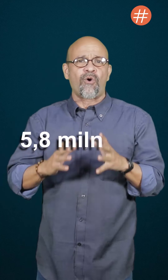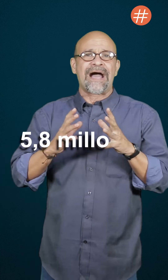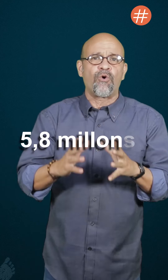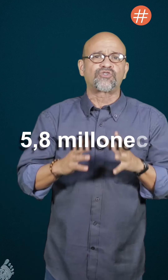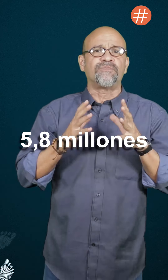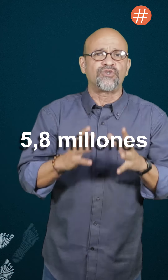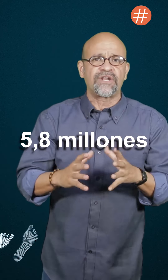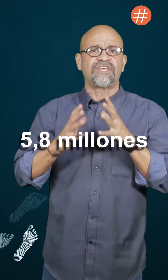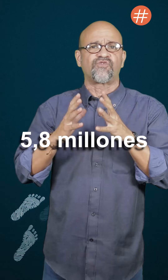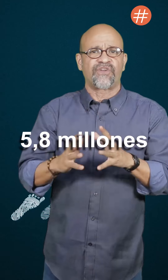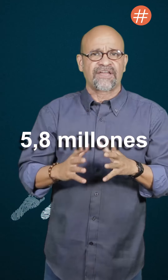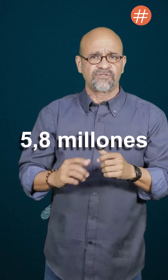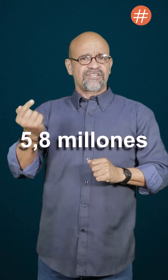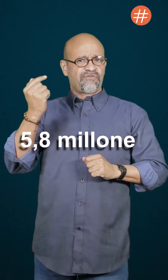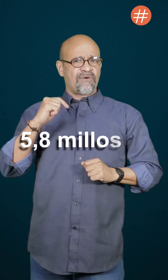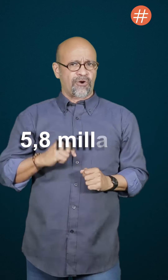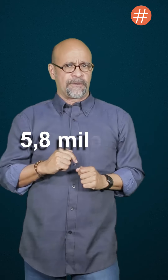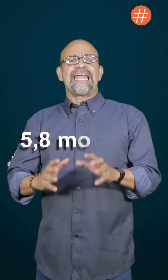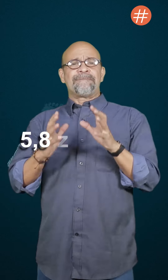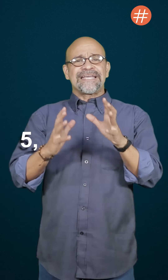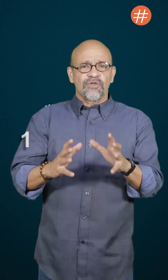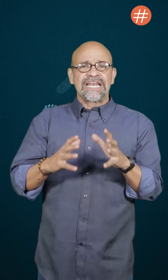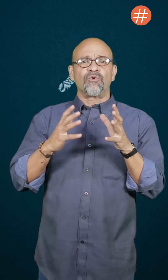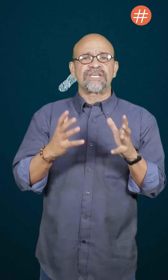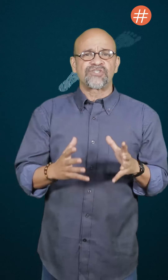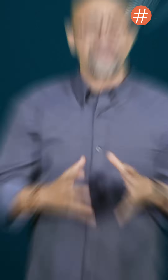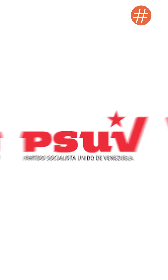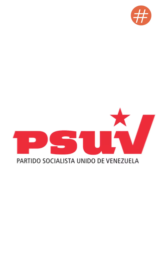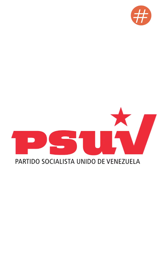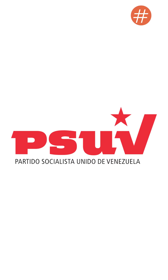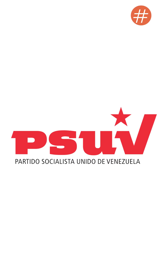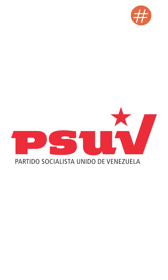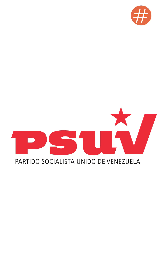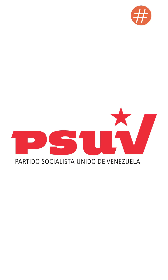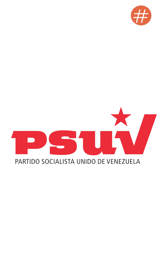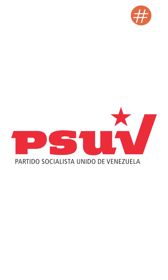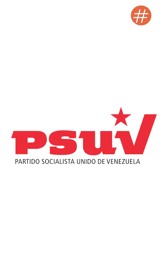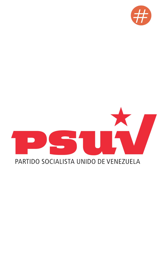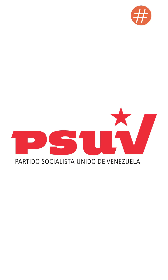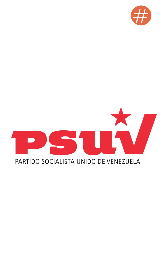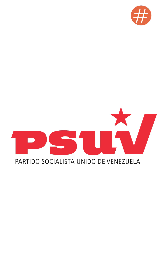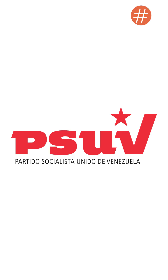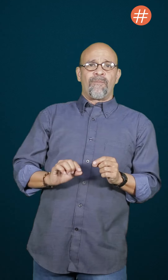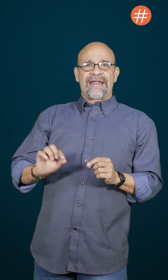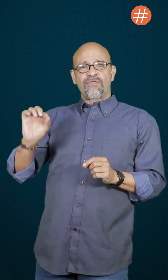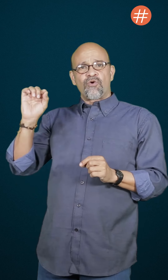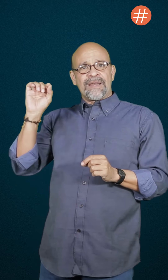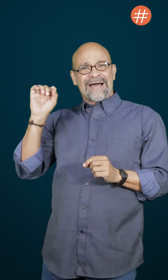,8 millones de sufragios a su favor. El peso de la votación del Partido Socialista Unido de Venezuela comparado con el